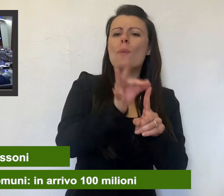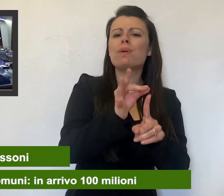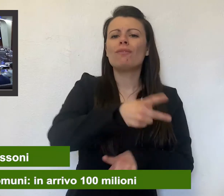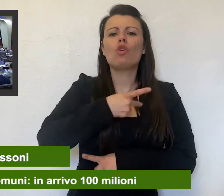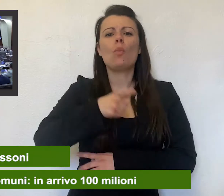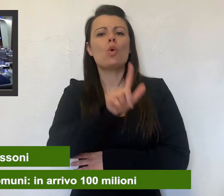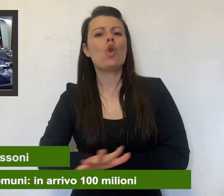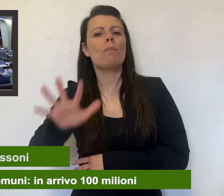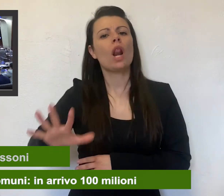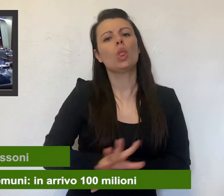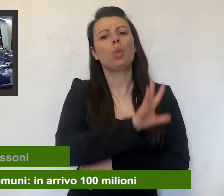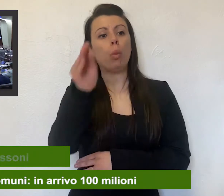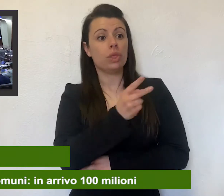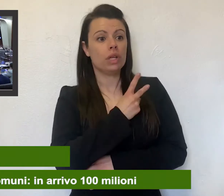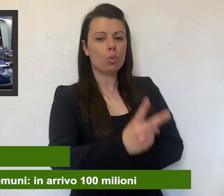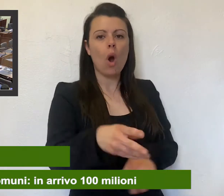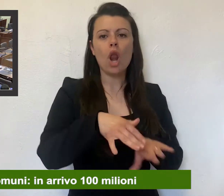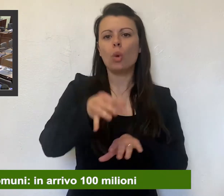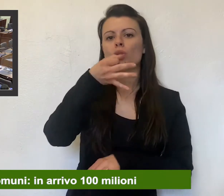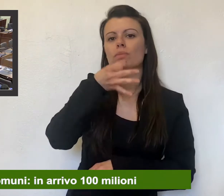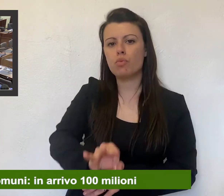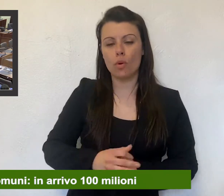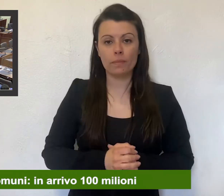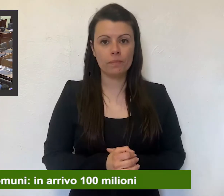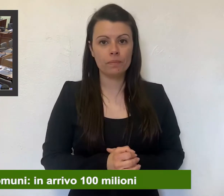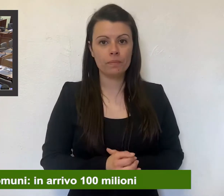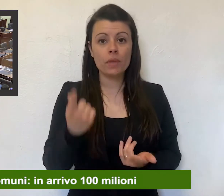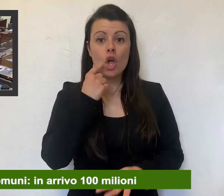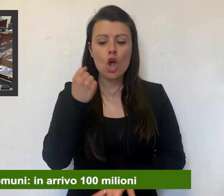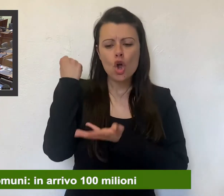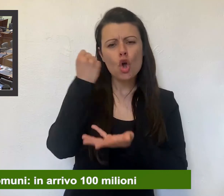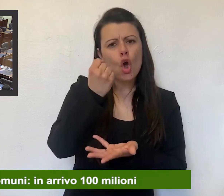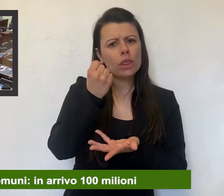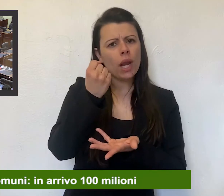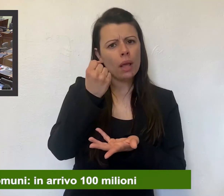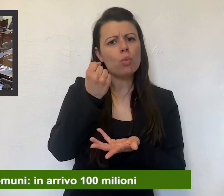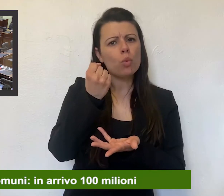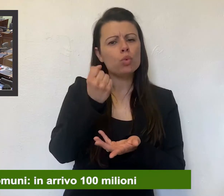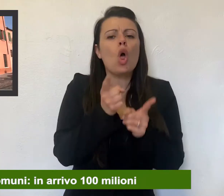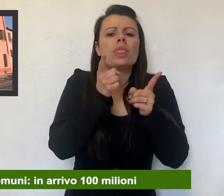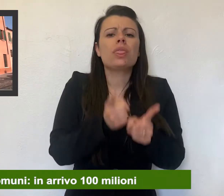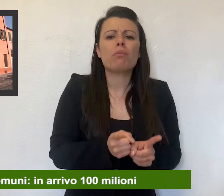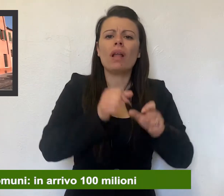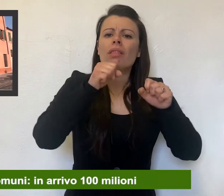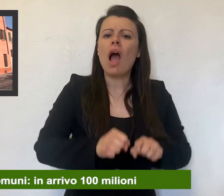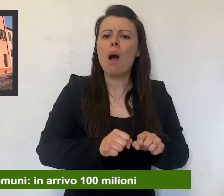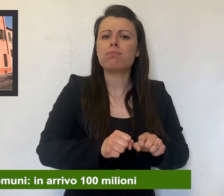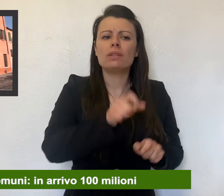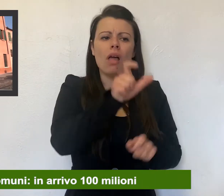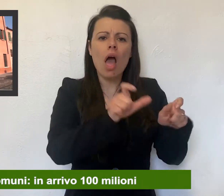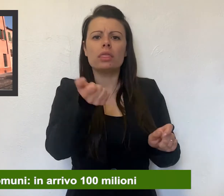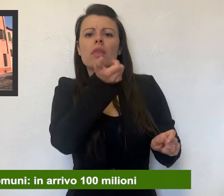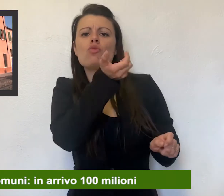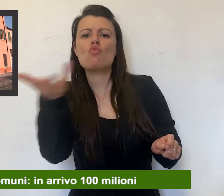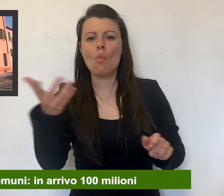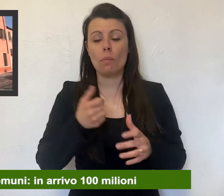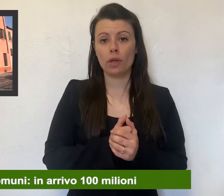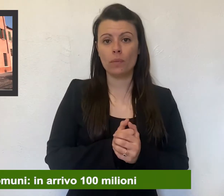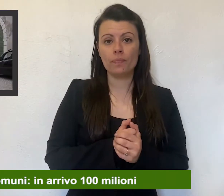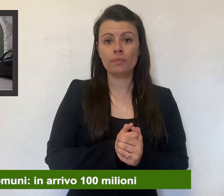prossimi due anni. L'entità del contributo è stabilita in base al numero di abitanti. Per i comuni fino a 3.000